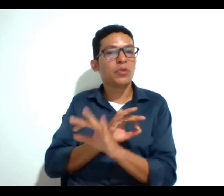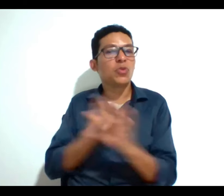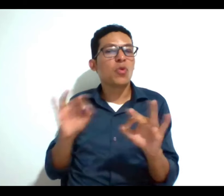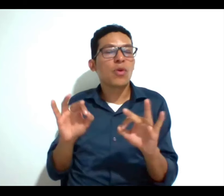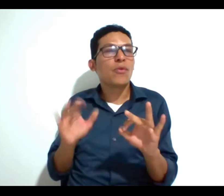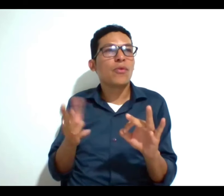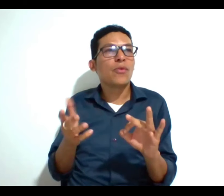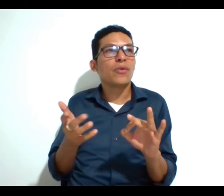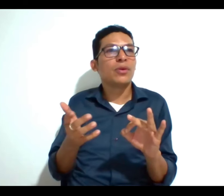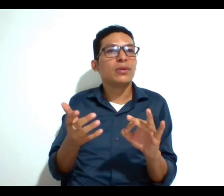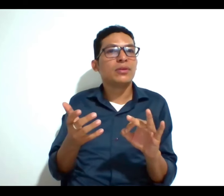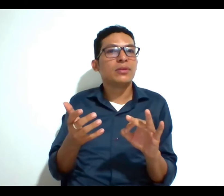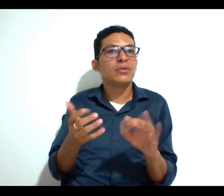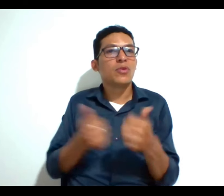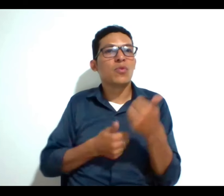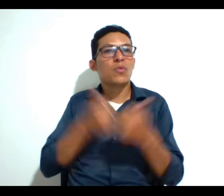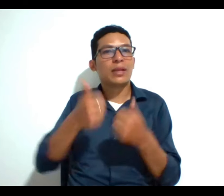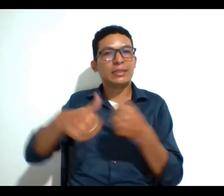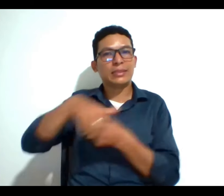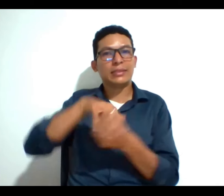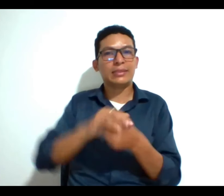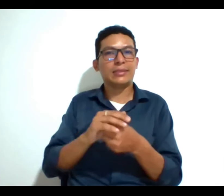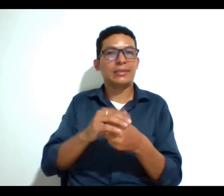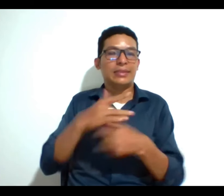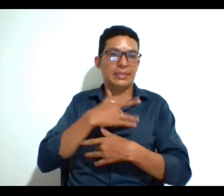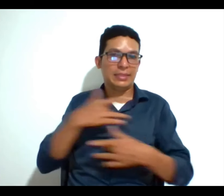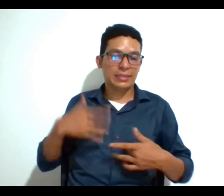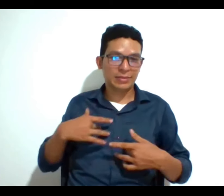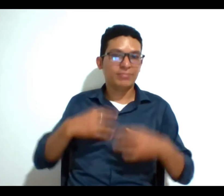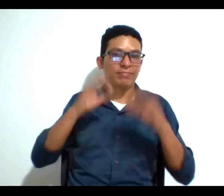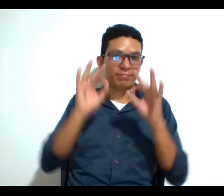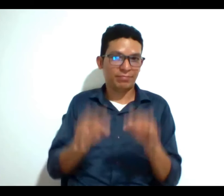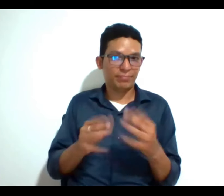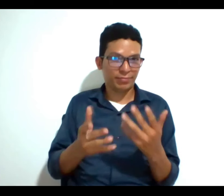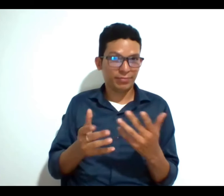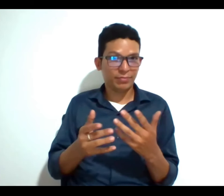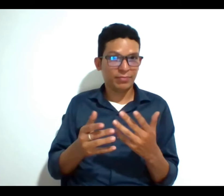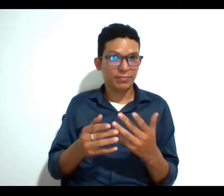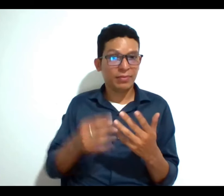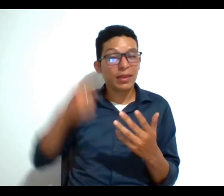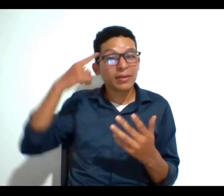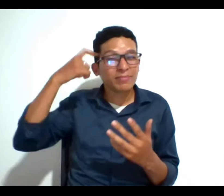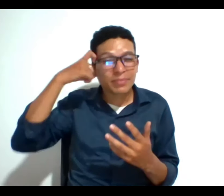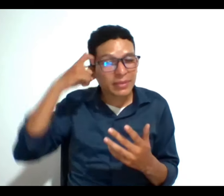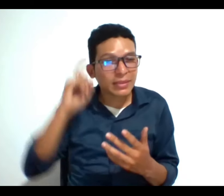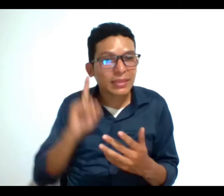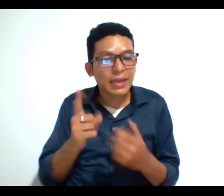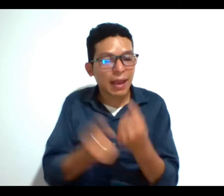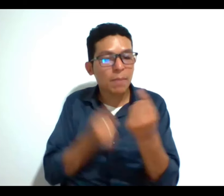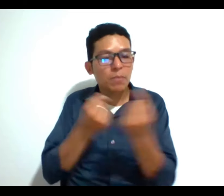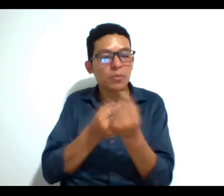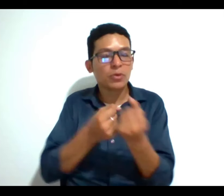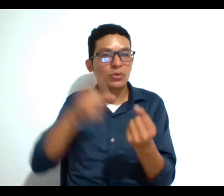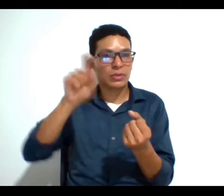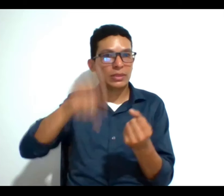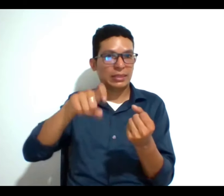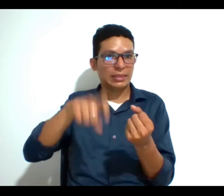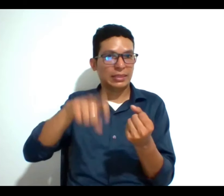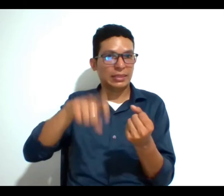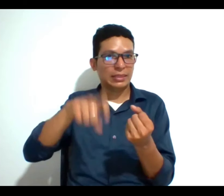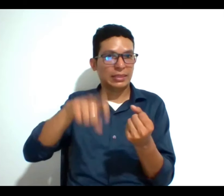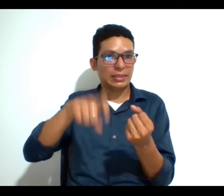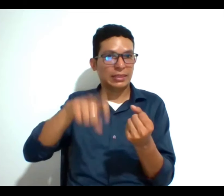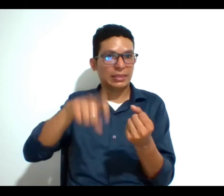la situación en salud específica porque el reto es determinar qué apoyos requiere para que esa persona pueda